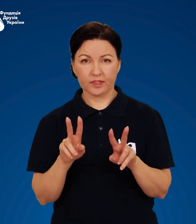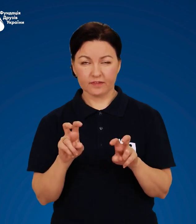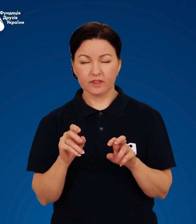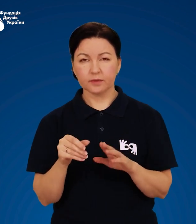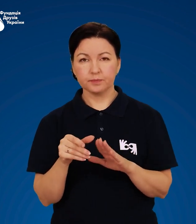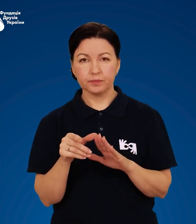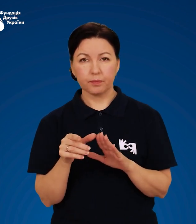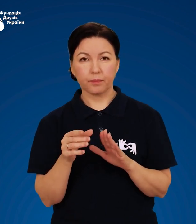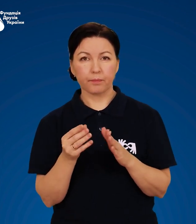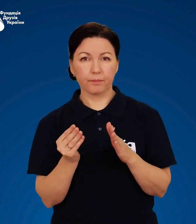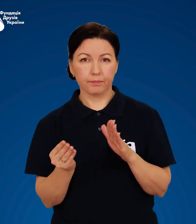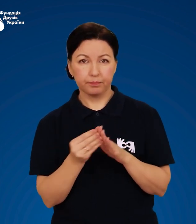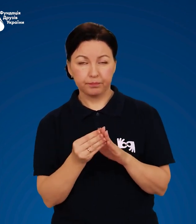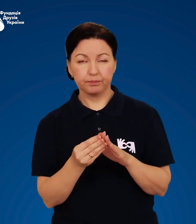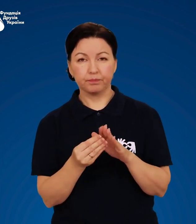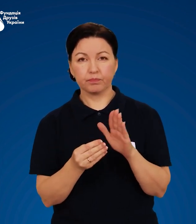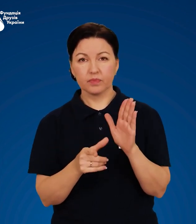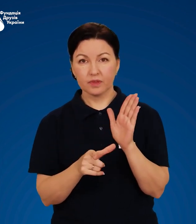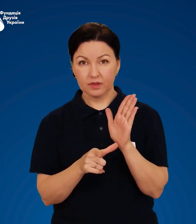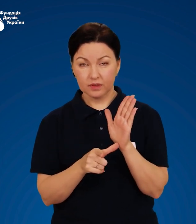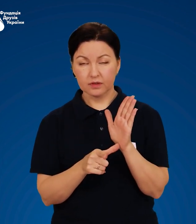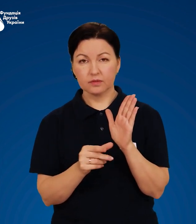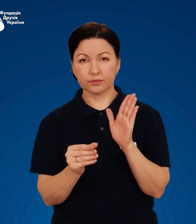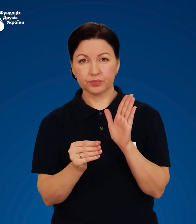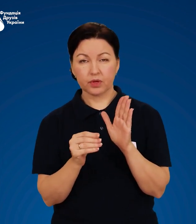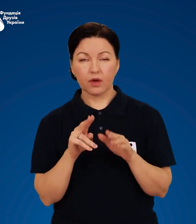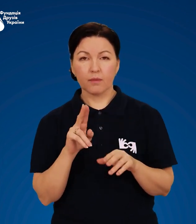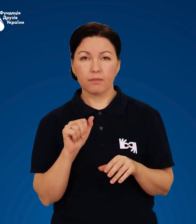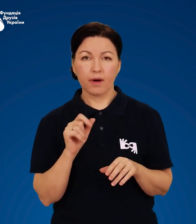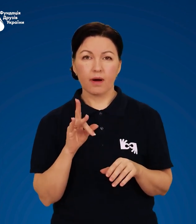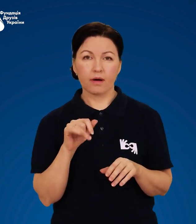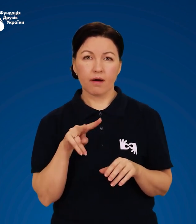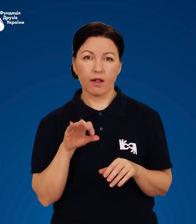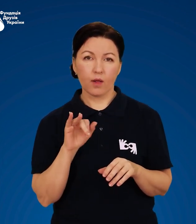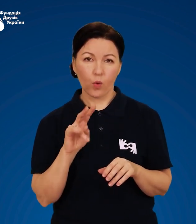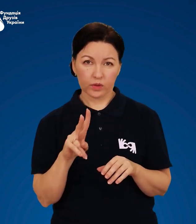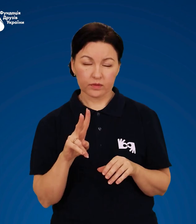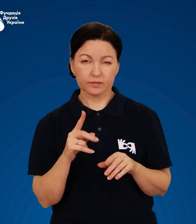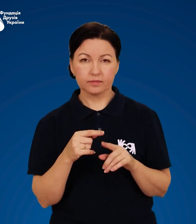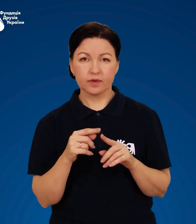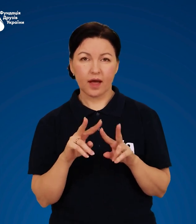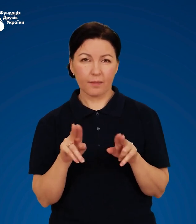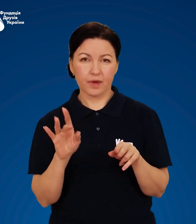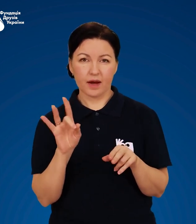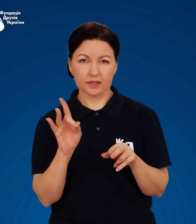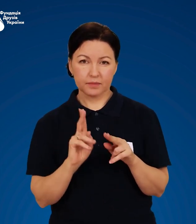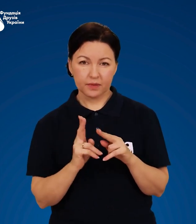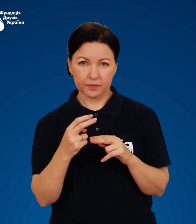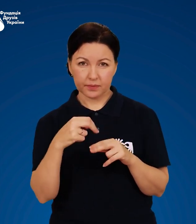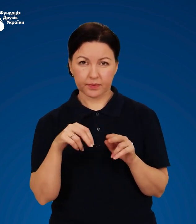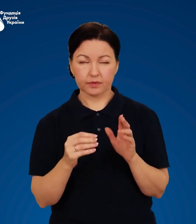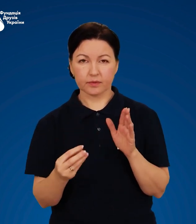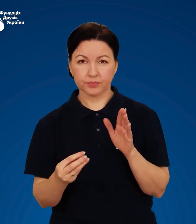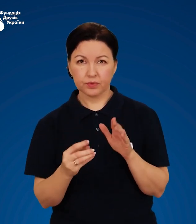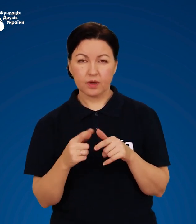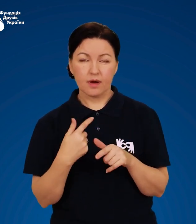Прикріпіть на підбори перед виходом шматок паралону за розмірами каблука або